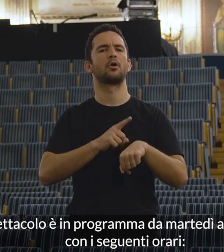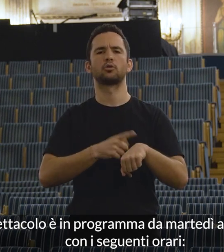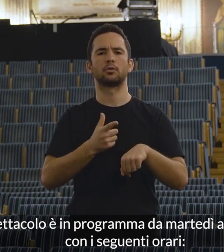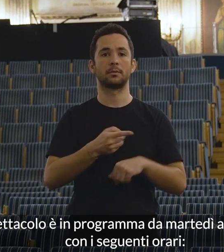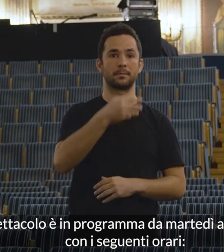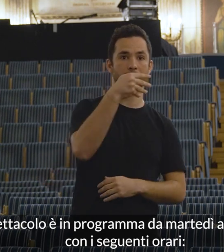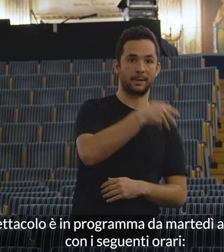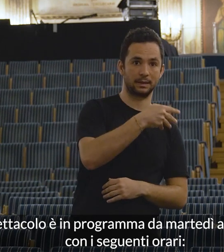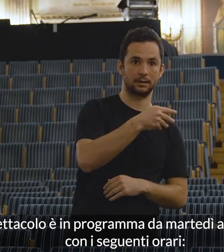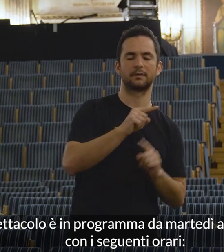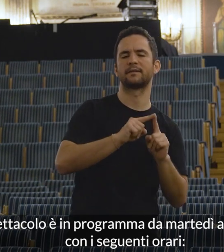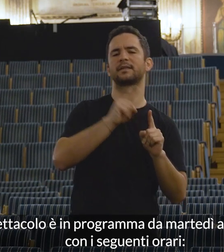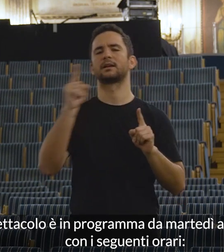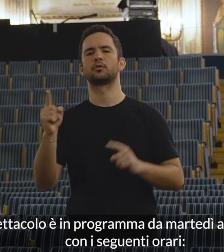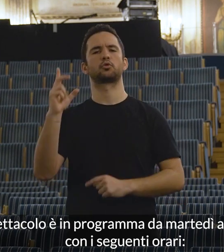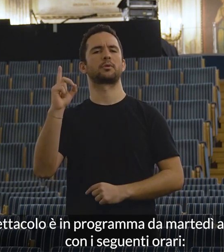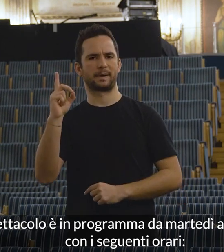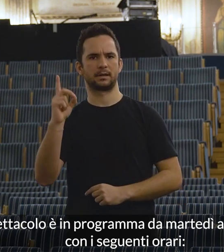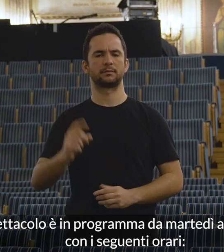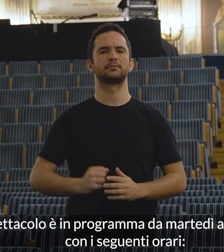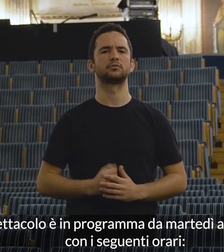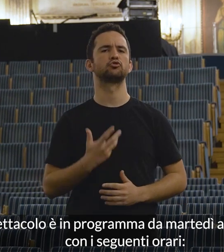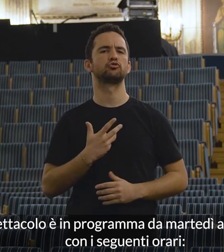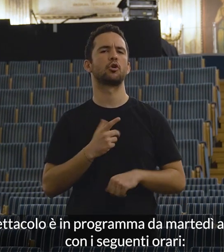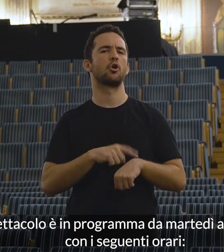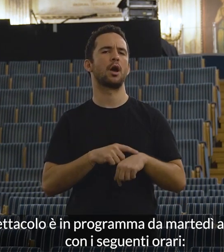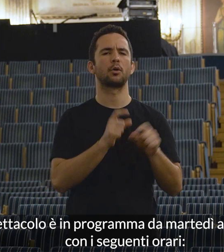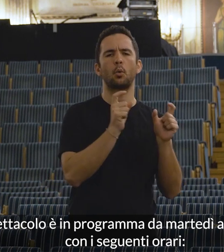programma da martedì a domenica con i seguenti orari.